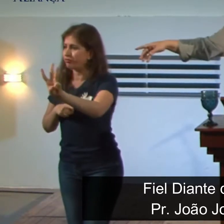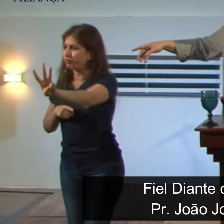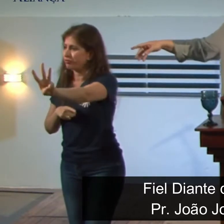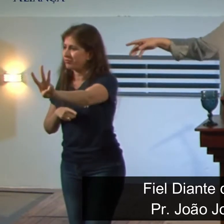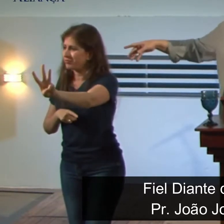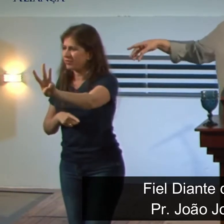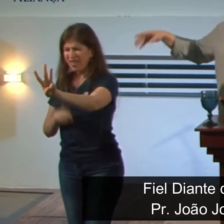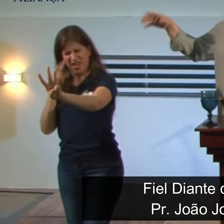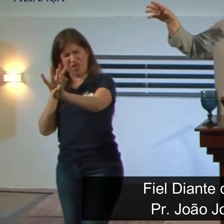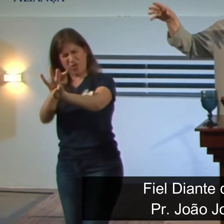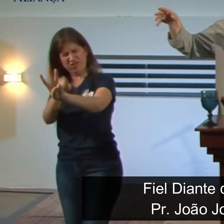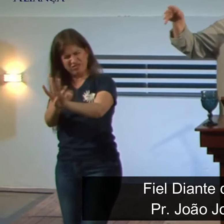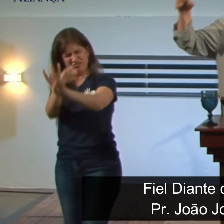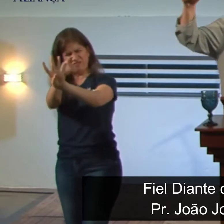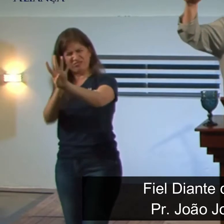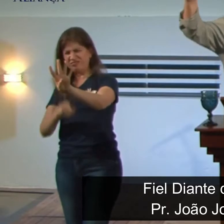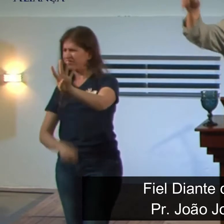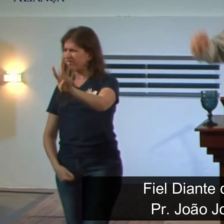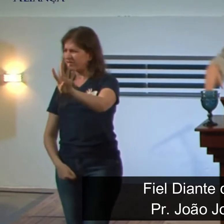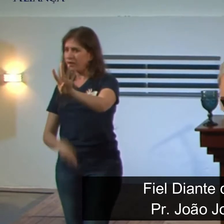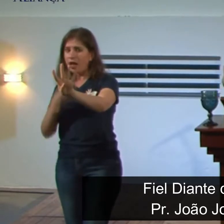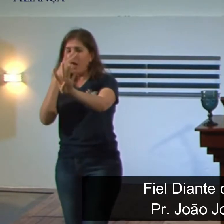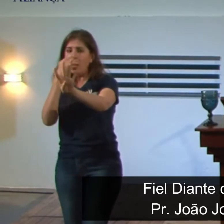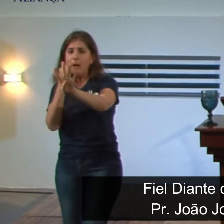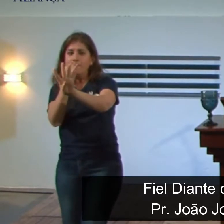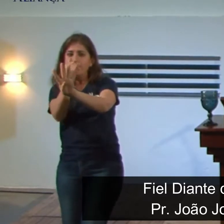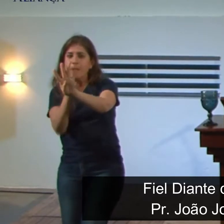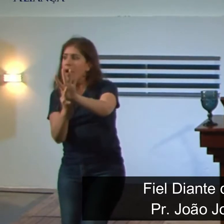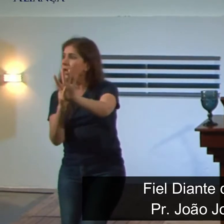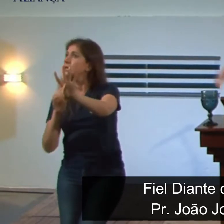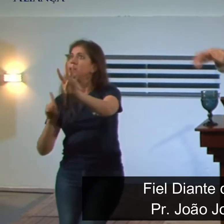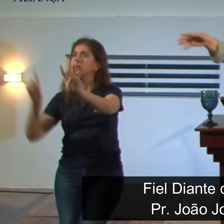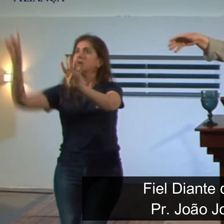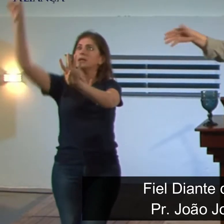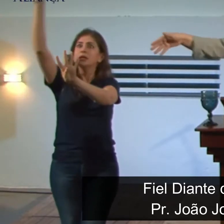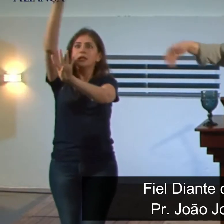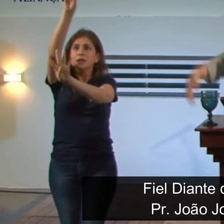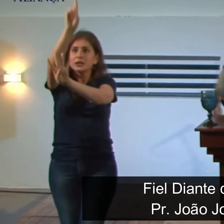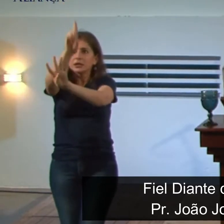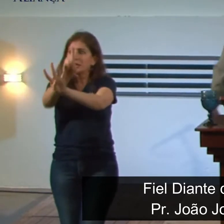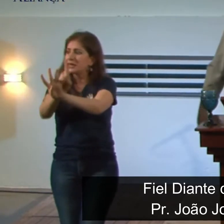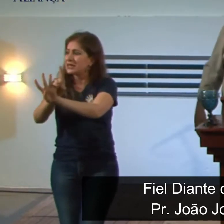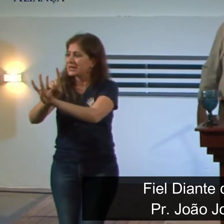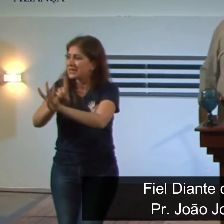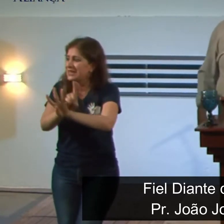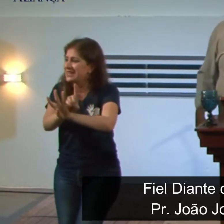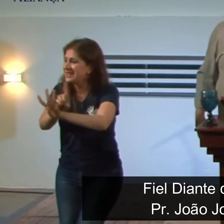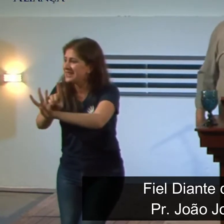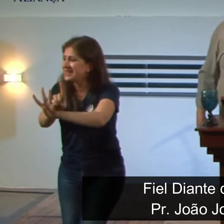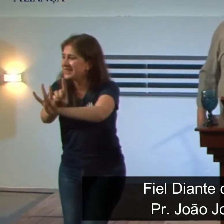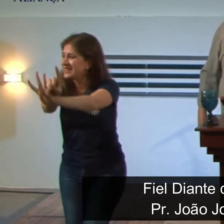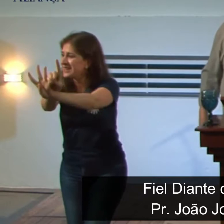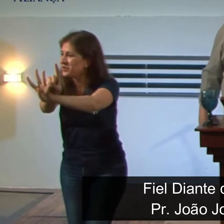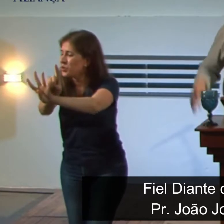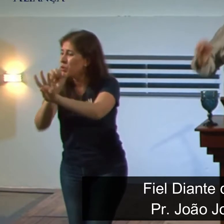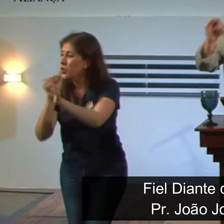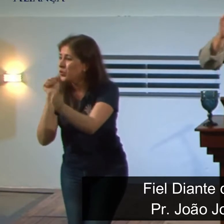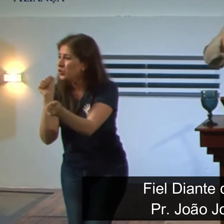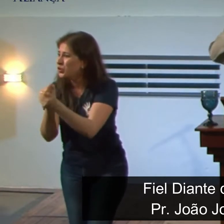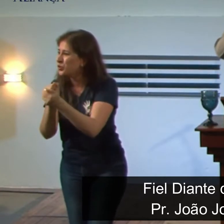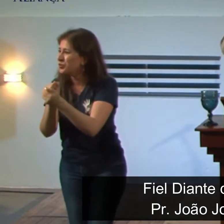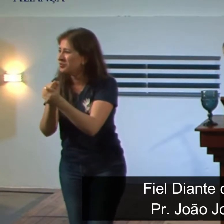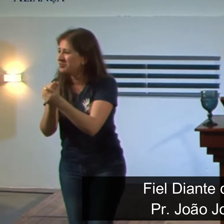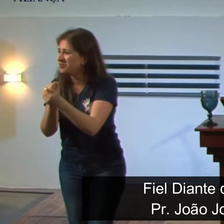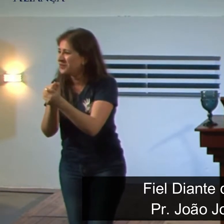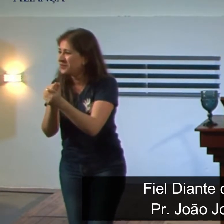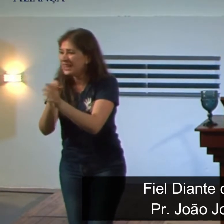E o outro quarto é semelhante ao filho dos deuses. Era o próprio Jesus andando com eles dentro da fornalha. e eles